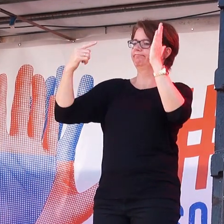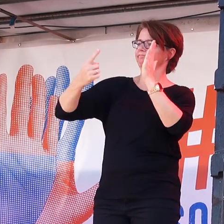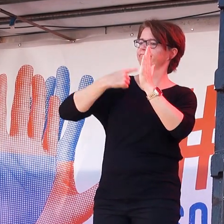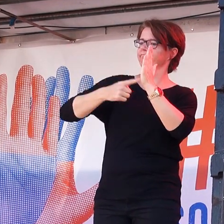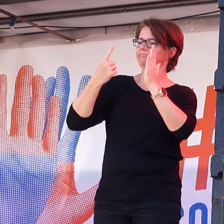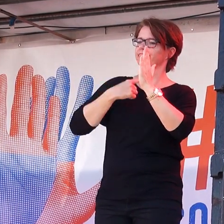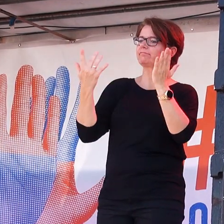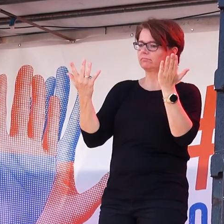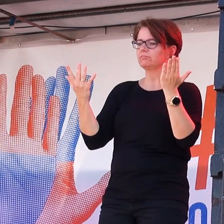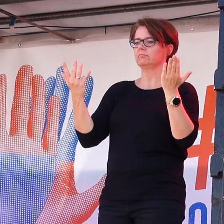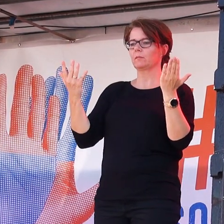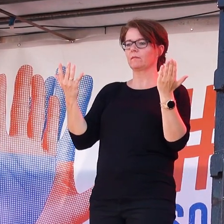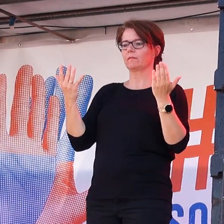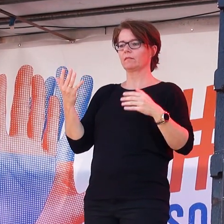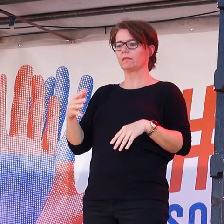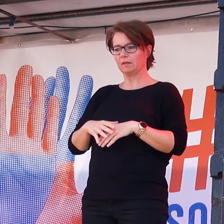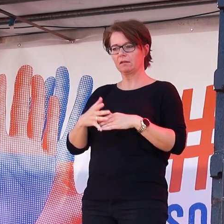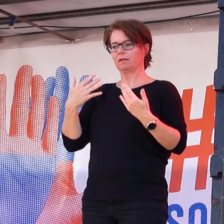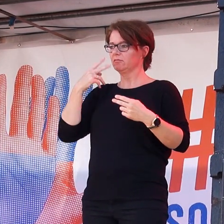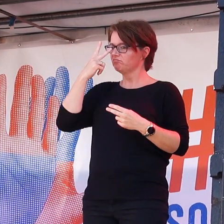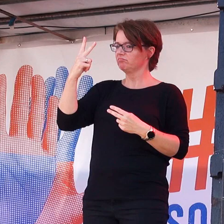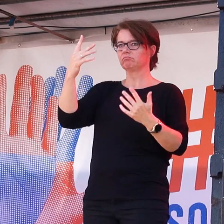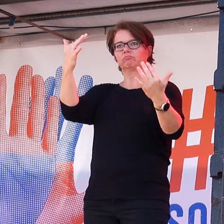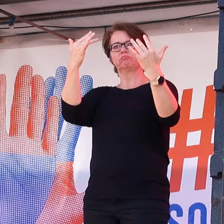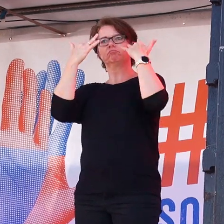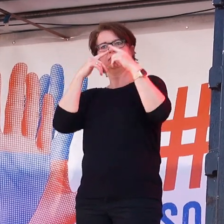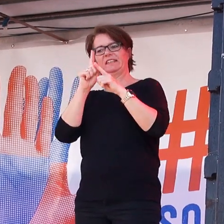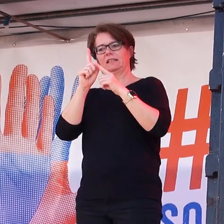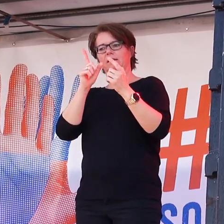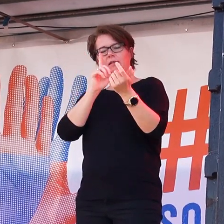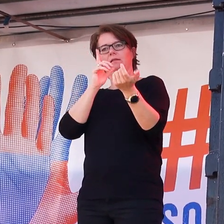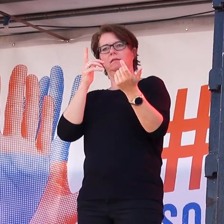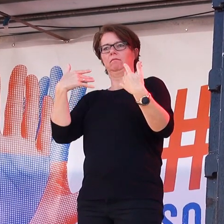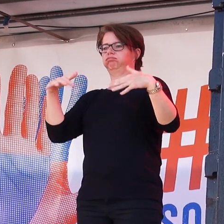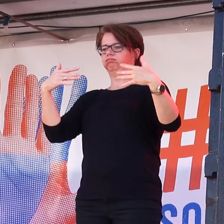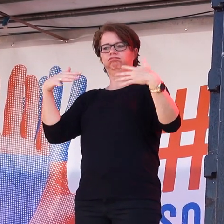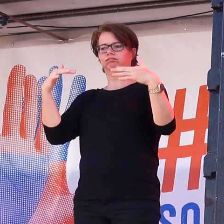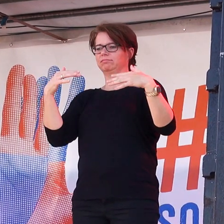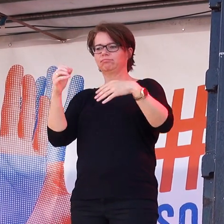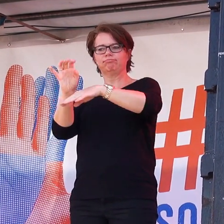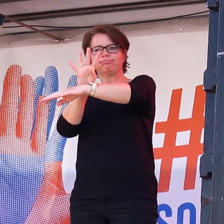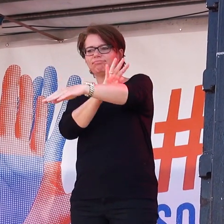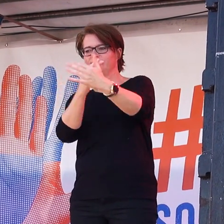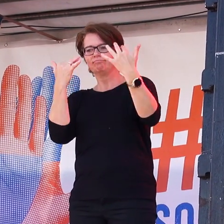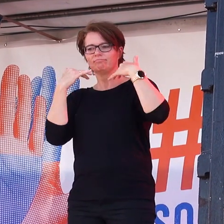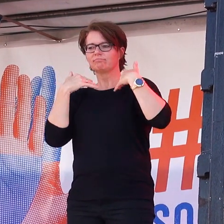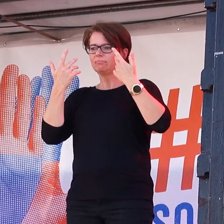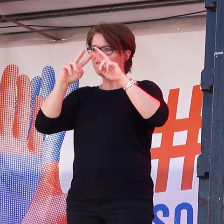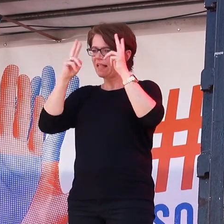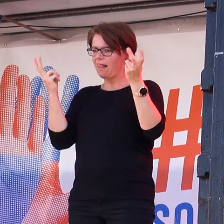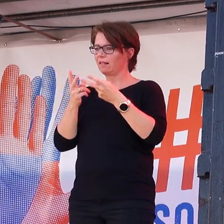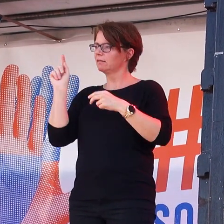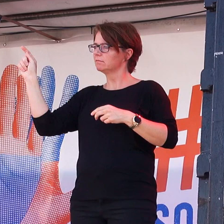Diese Aktionen führen uns vor Augen, wie grundsätzlich und überall die Menschenrechte von Frauen ihre